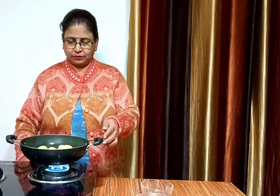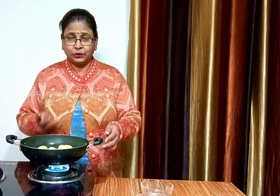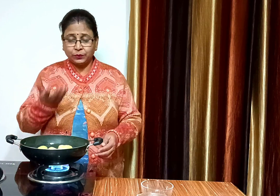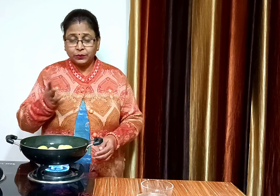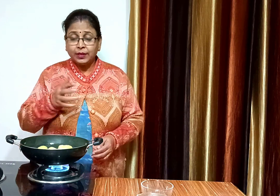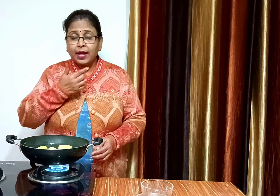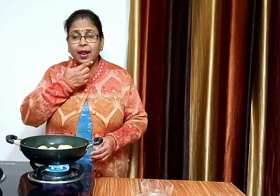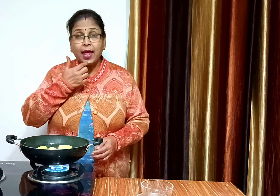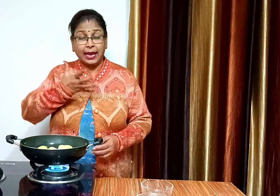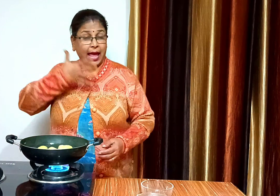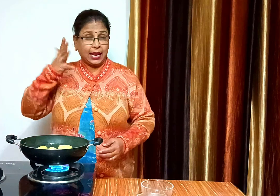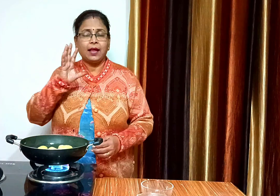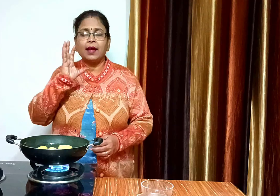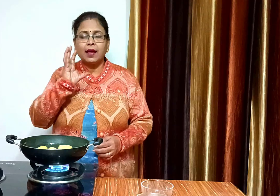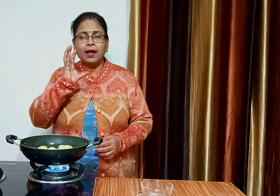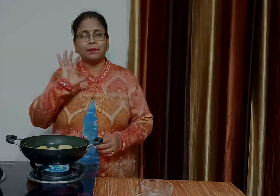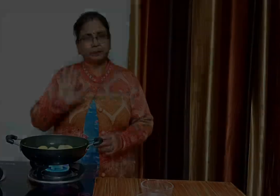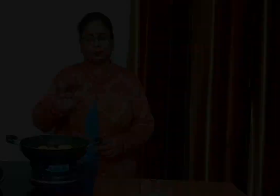अब इन्हें हलका गोल्डन व्रान होने तब फ्राय करेंगे